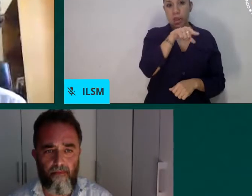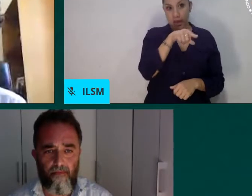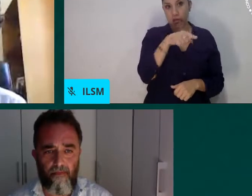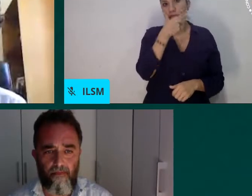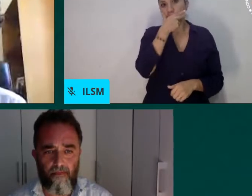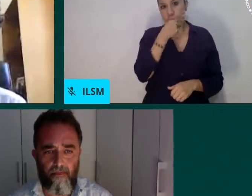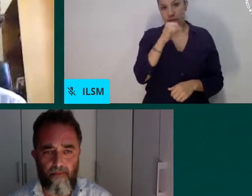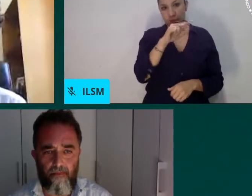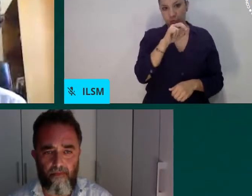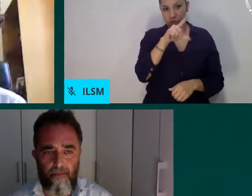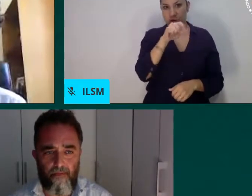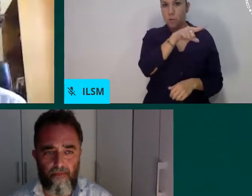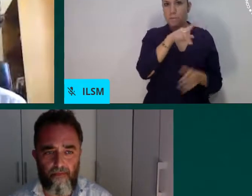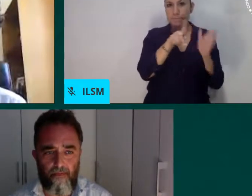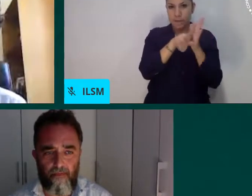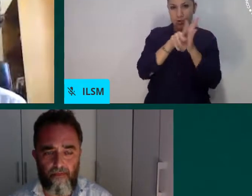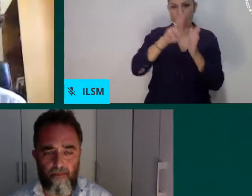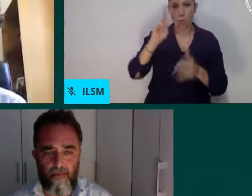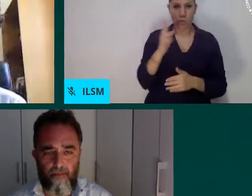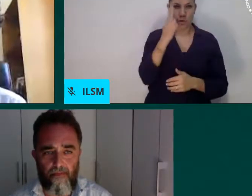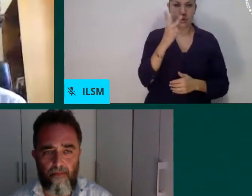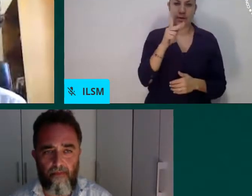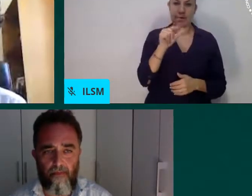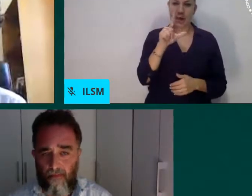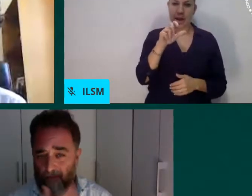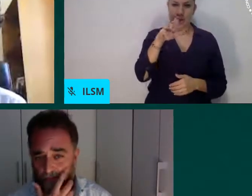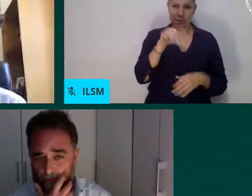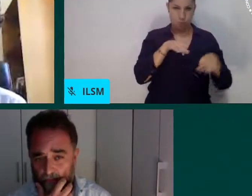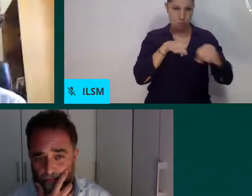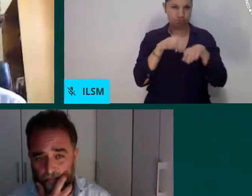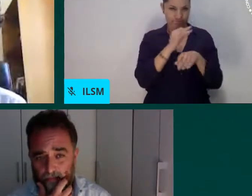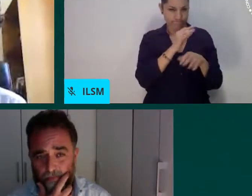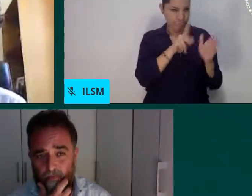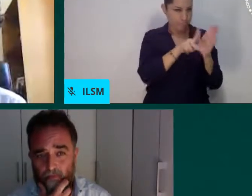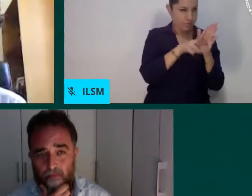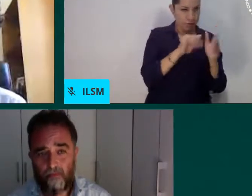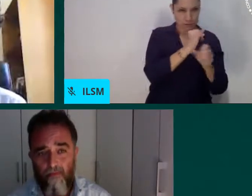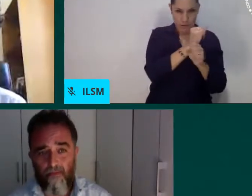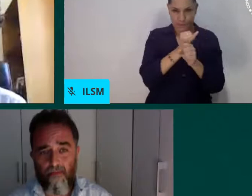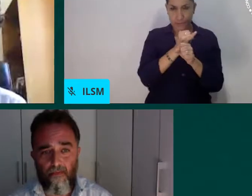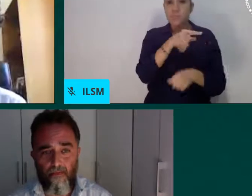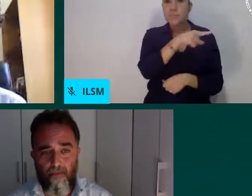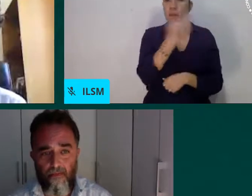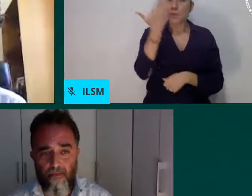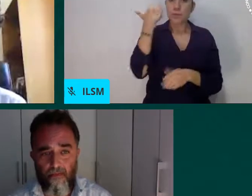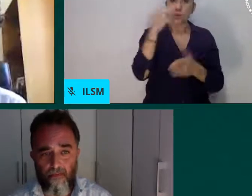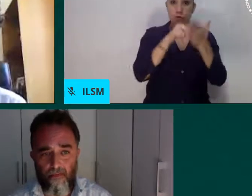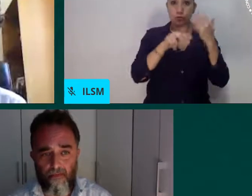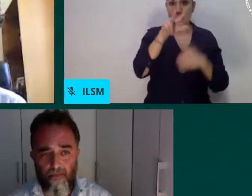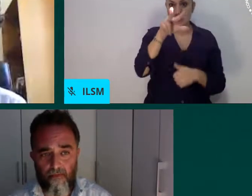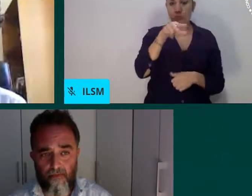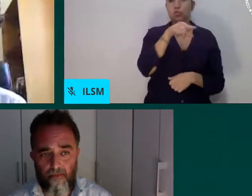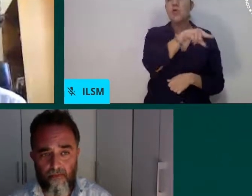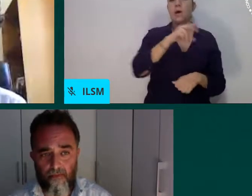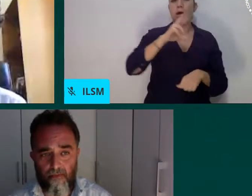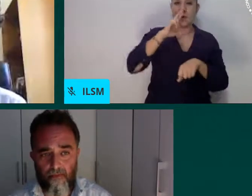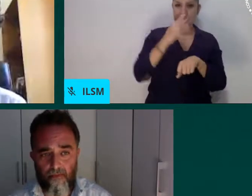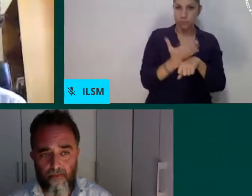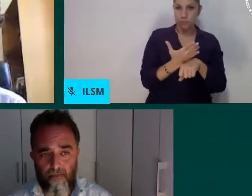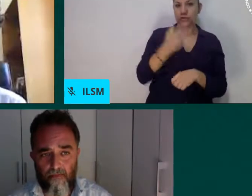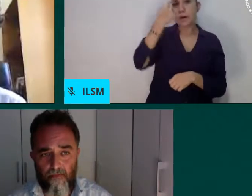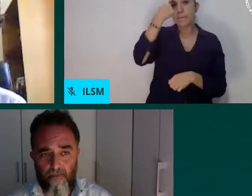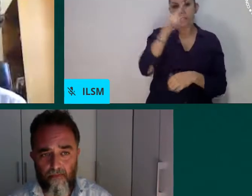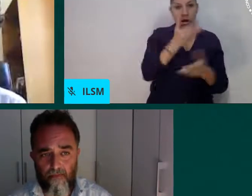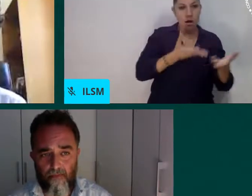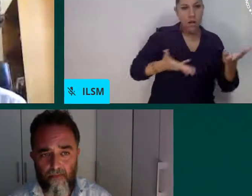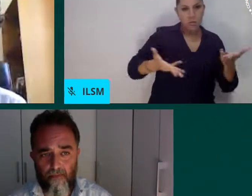es responsable de la comunicación del proyecto europeo como Snapshots from the Borders para los temas